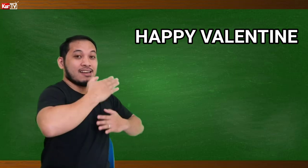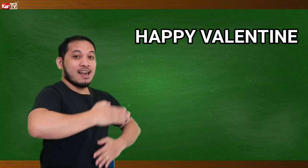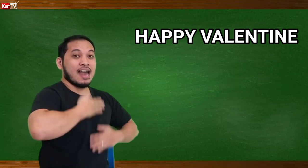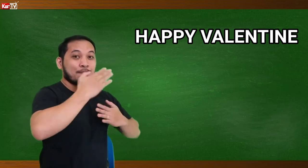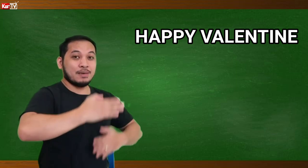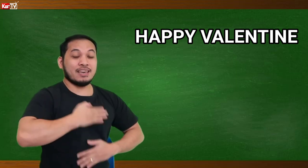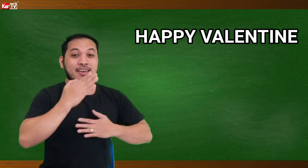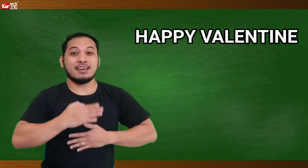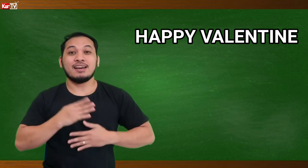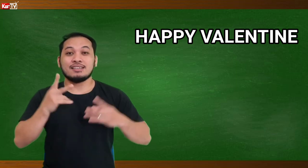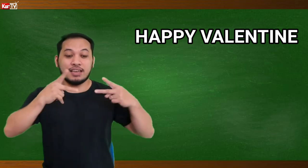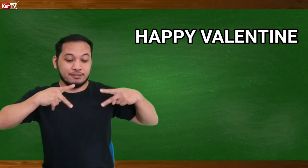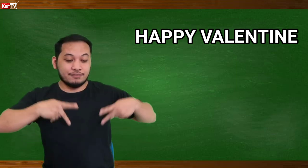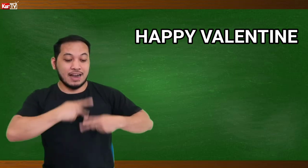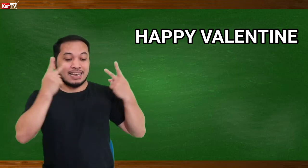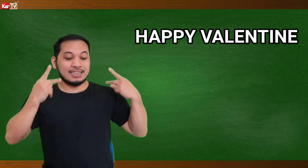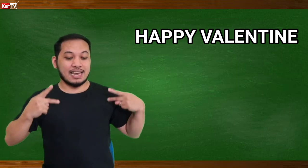Happy. then Valentine.